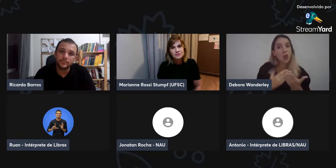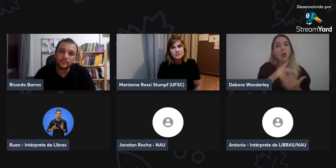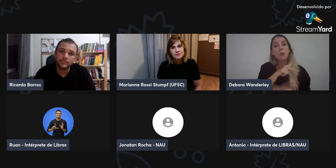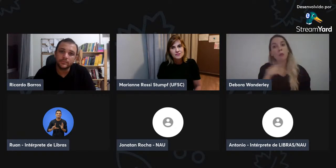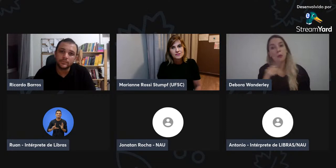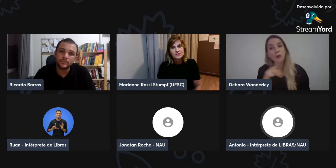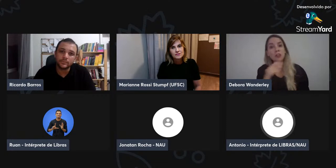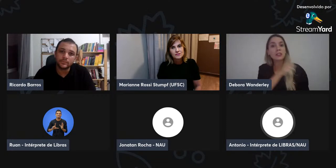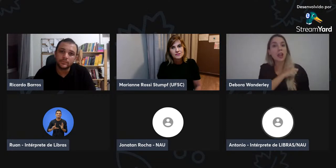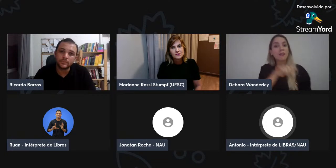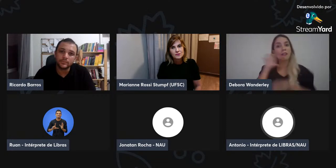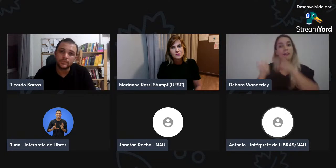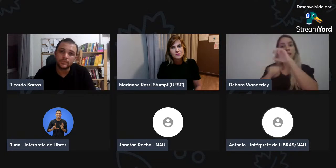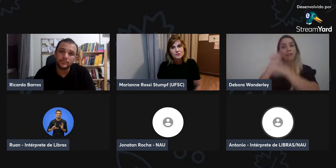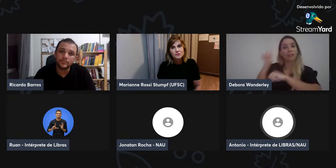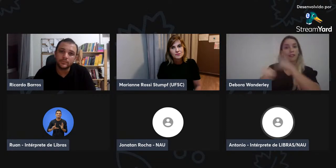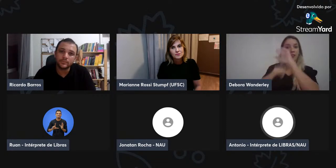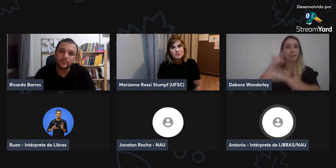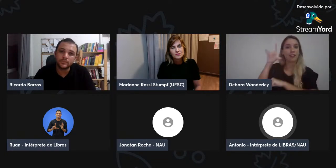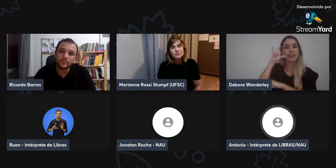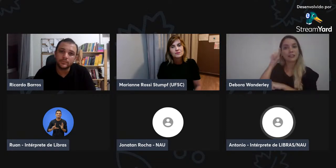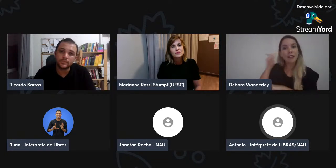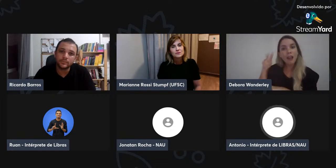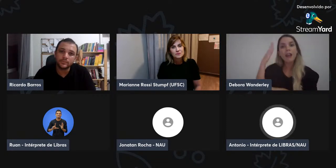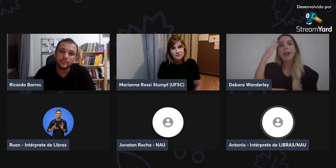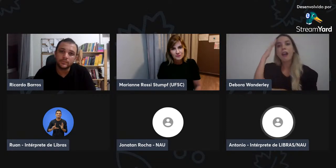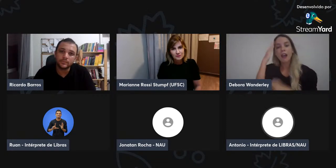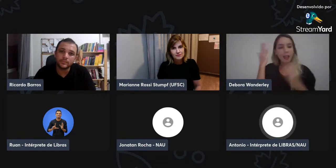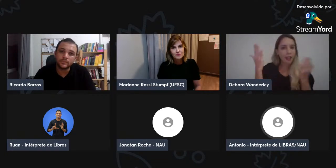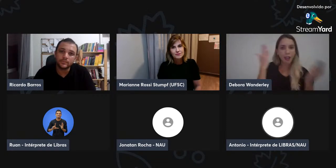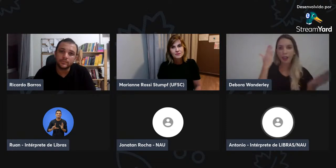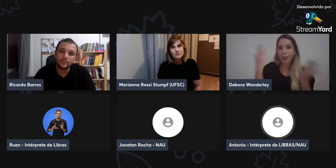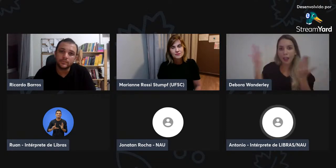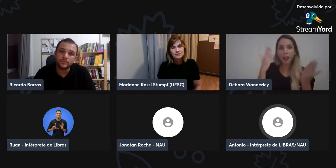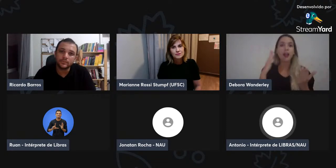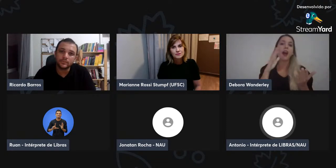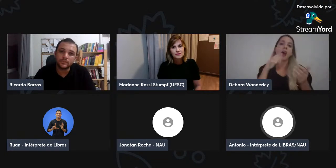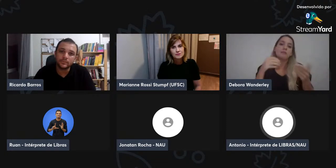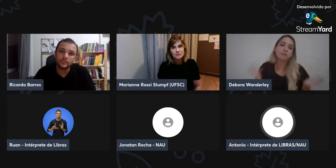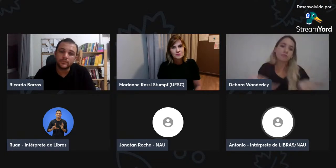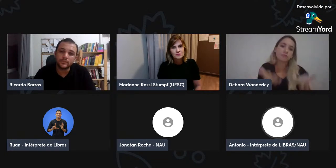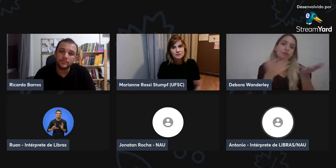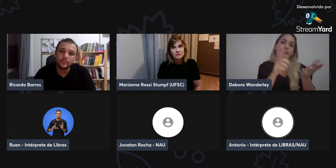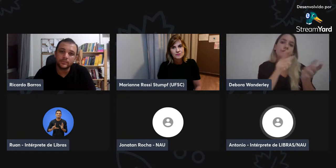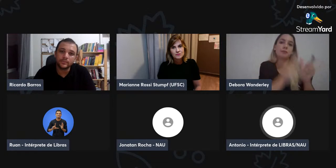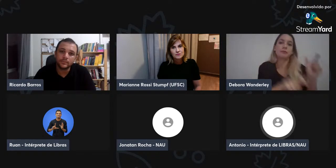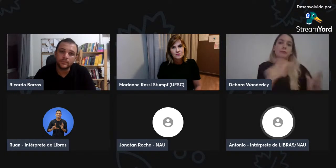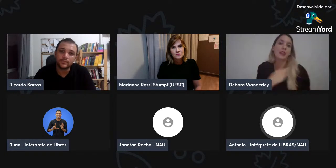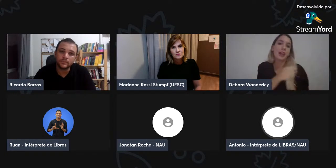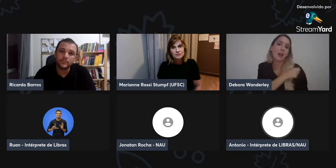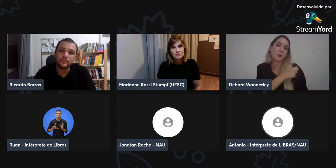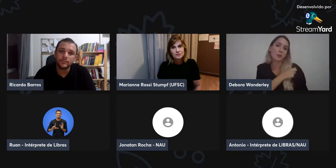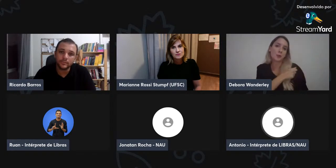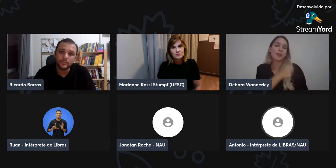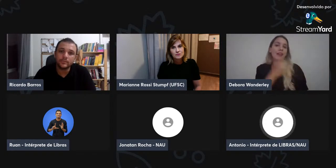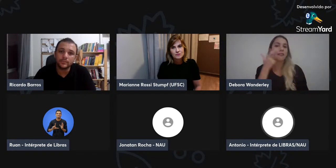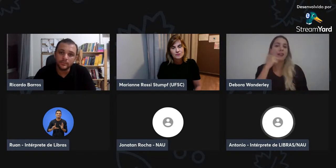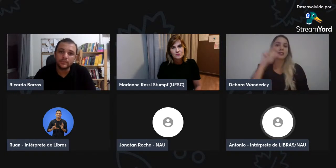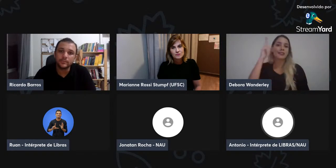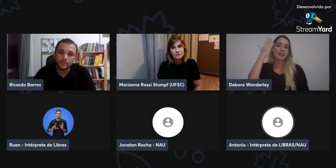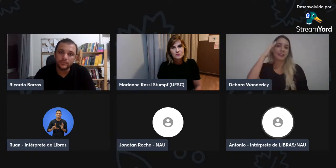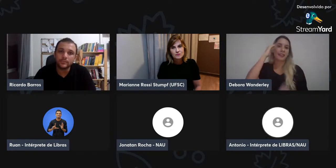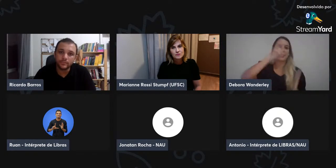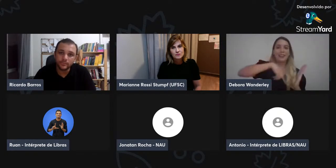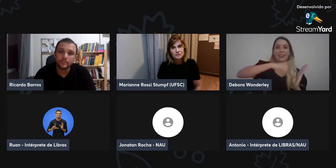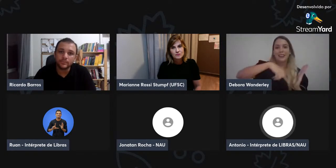entendeu? Então, assim, os professores e os alunos, eles pegam materiais e fazem comparações, para fazer um